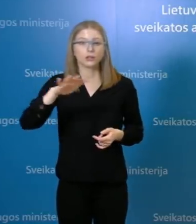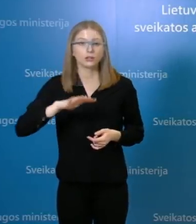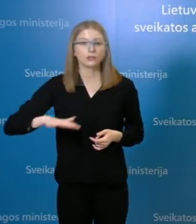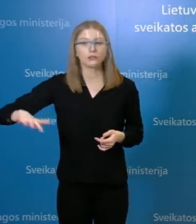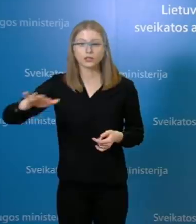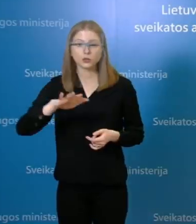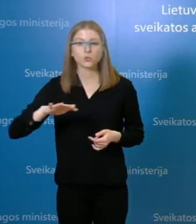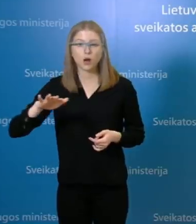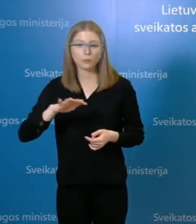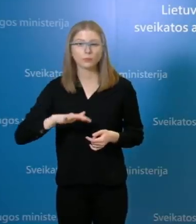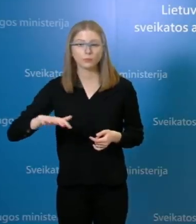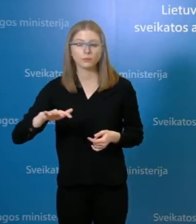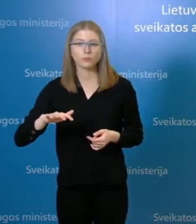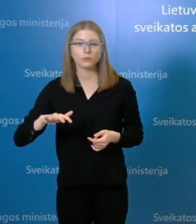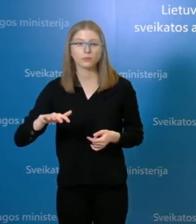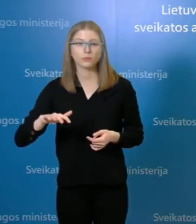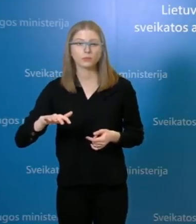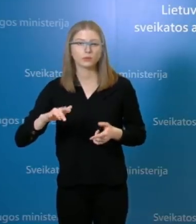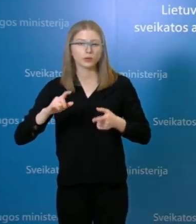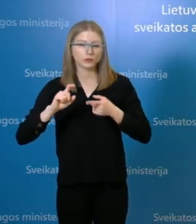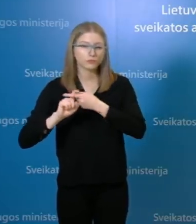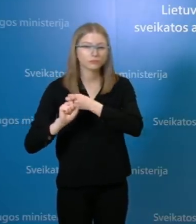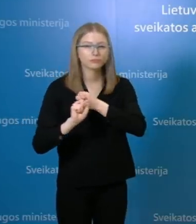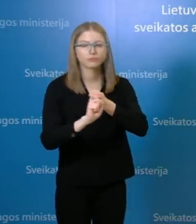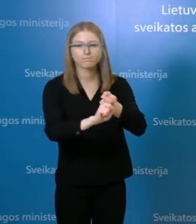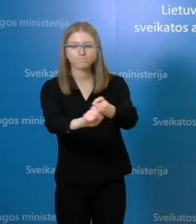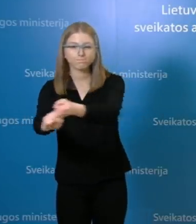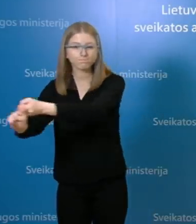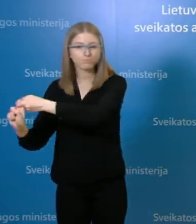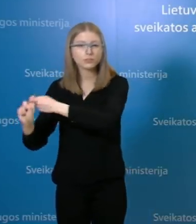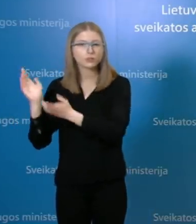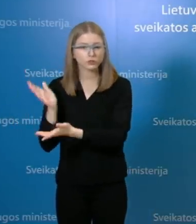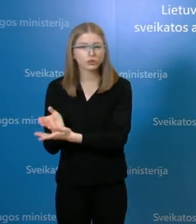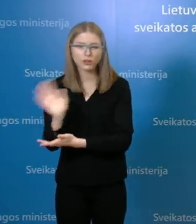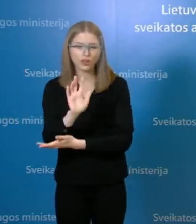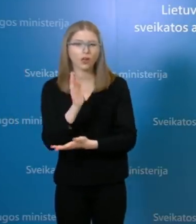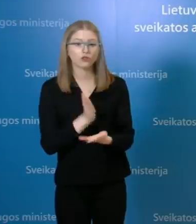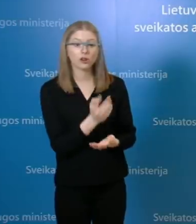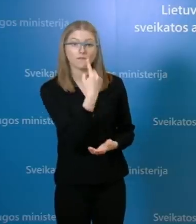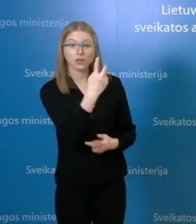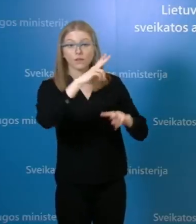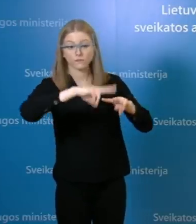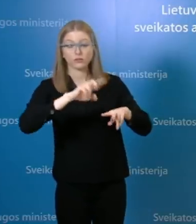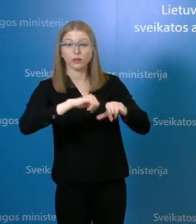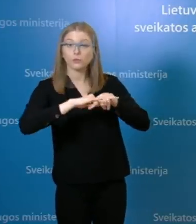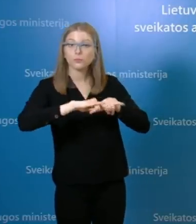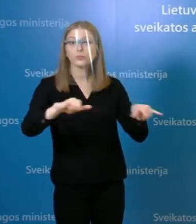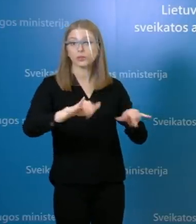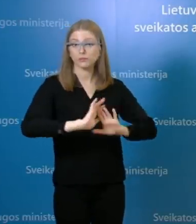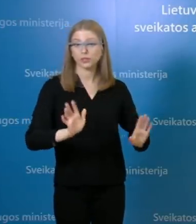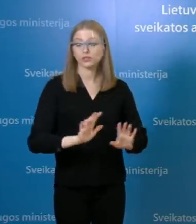tas virusas, nes mes šiandai gybdėjom iš ministro, tačiau naštai kalbati yra apie tolimųjų reisų vairuotojus, kurie